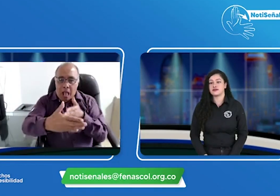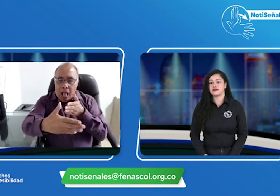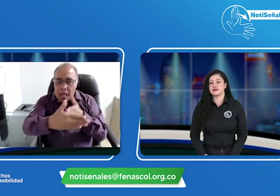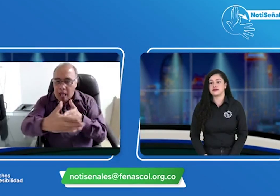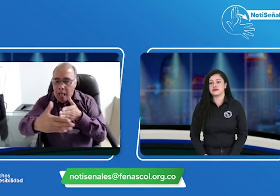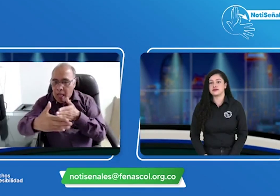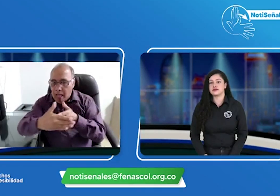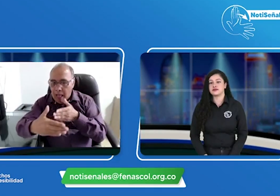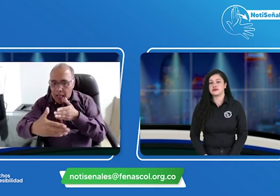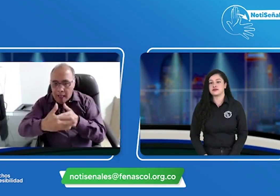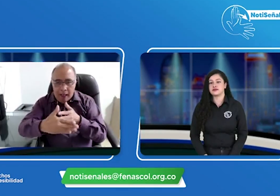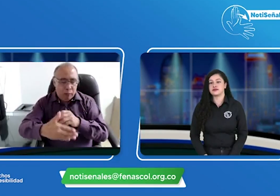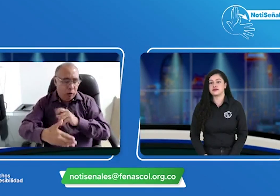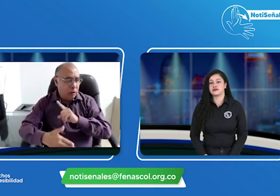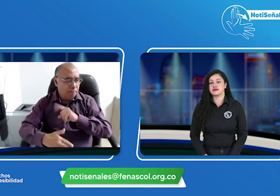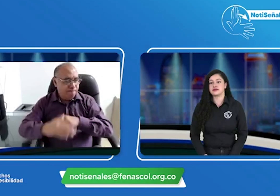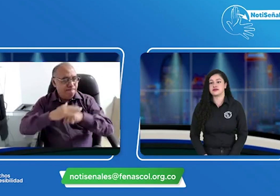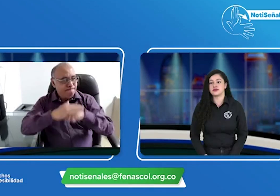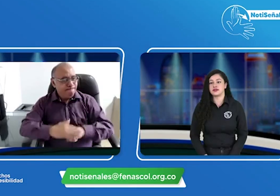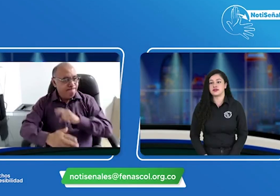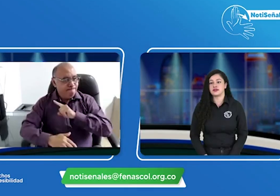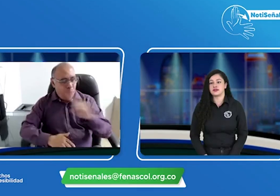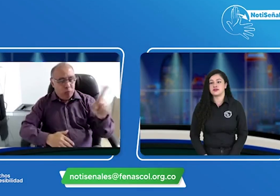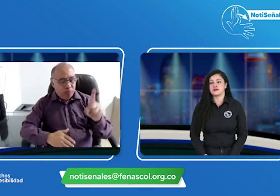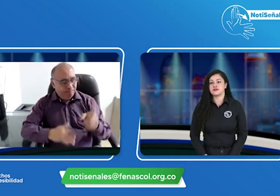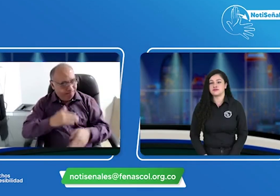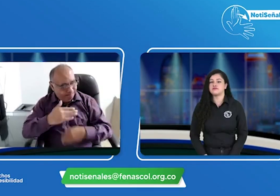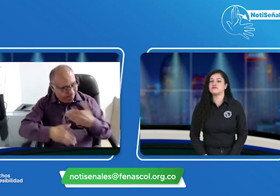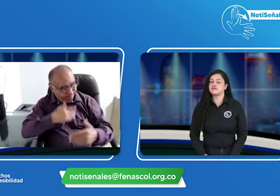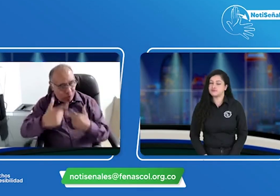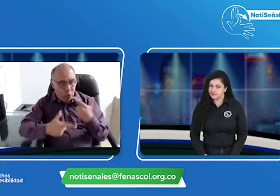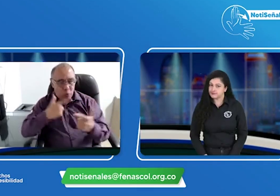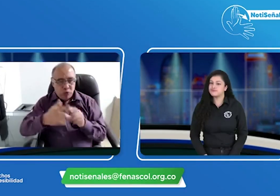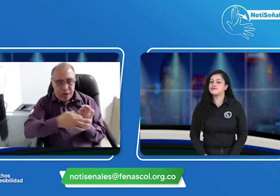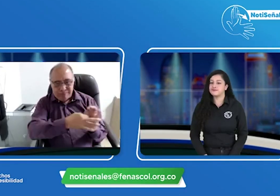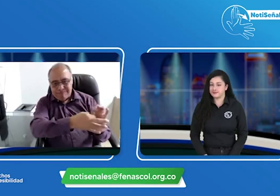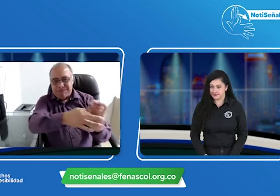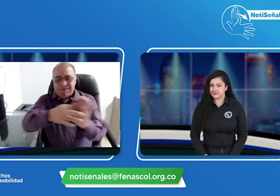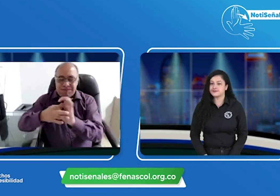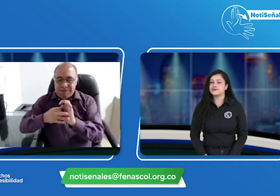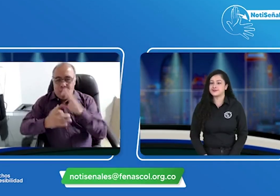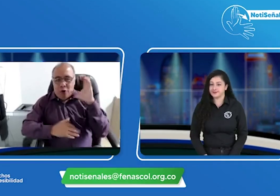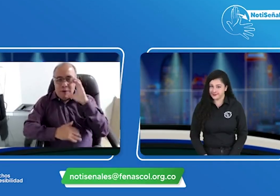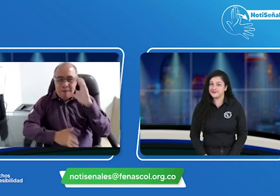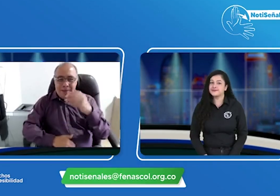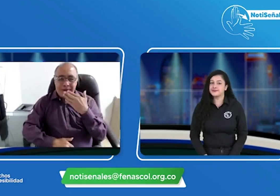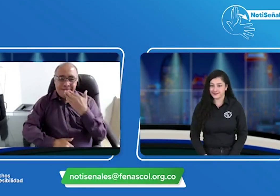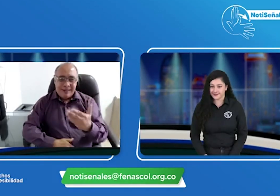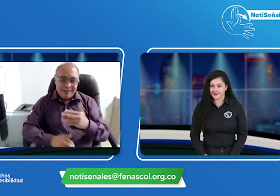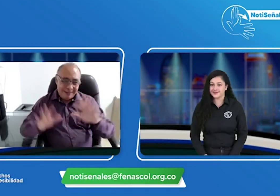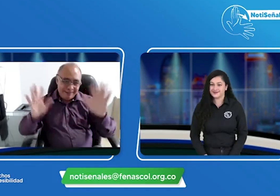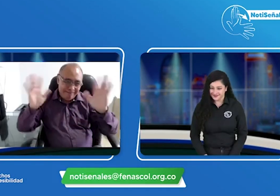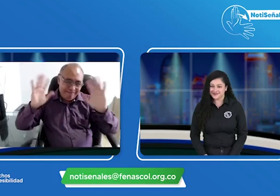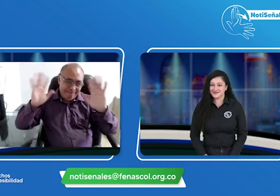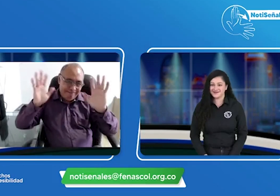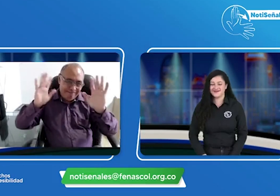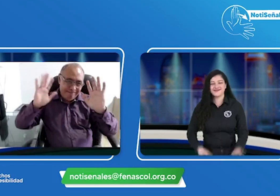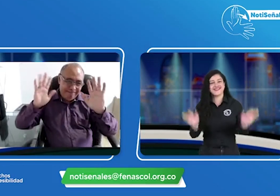luchemos por esa transformación por ese cambio y que venzamos esas barreras recordemos que juntos